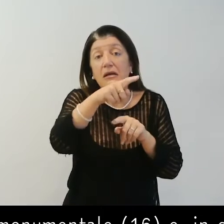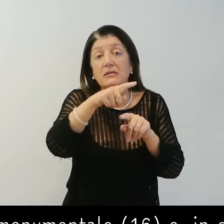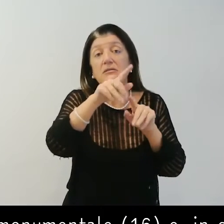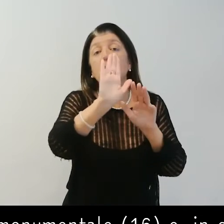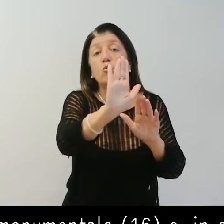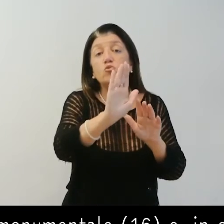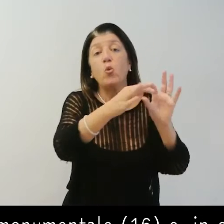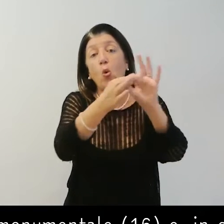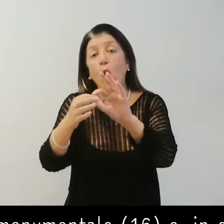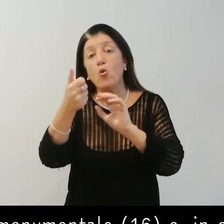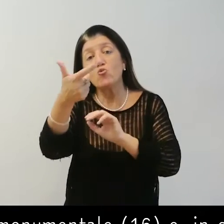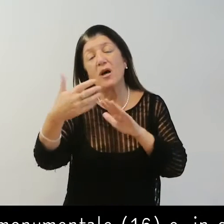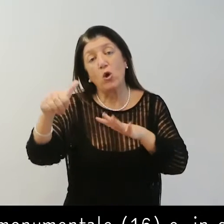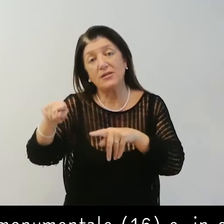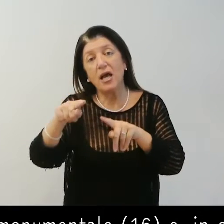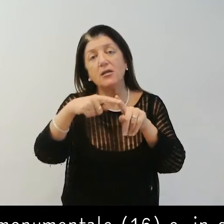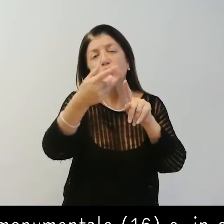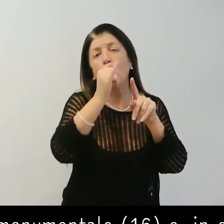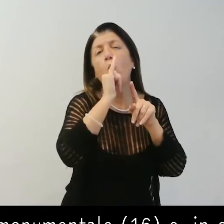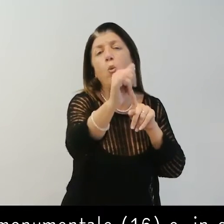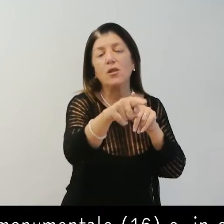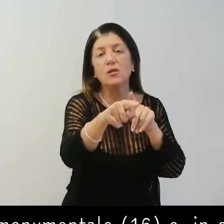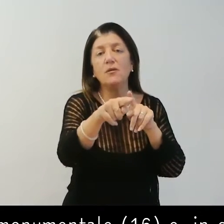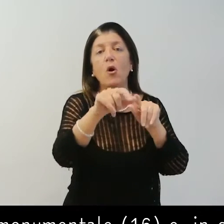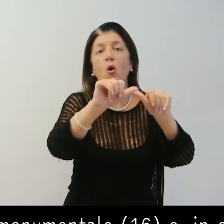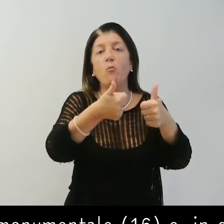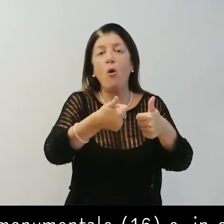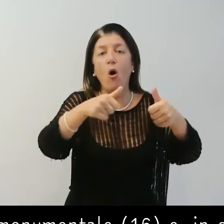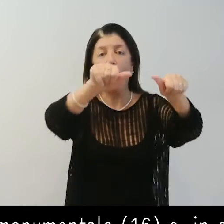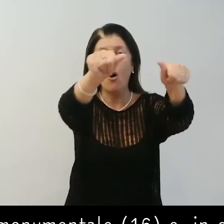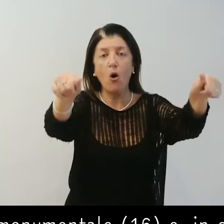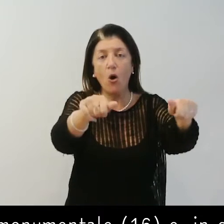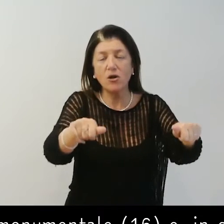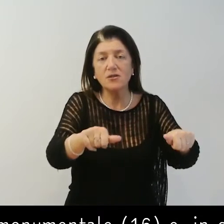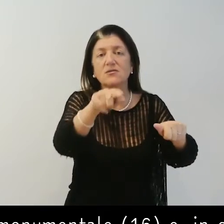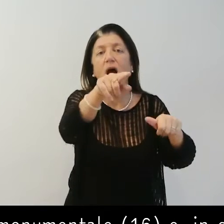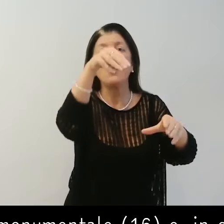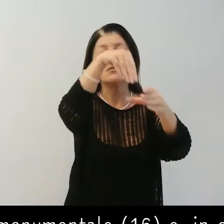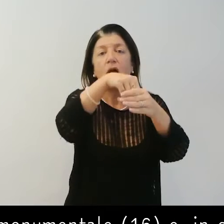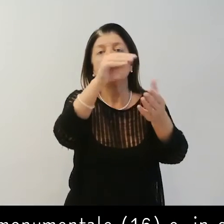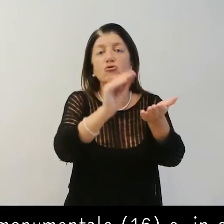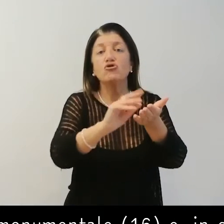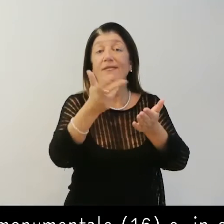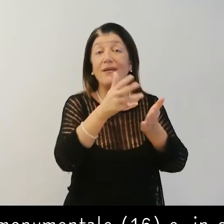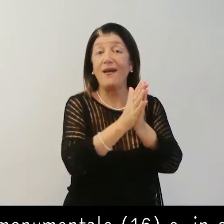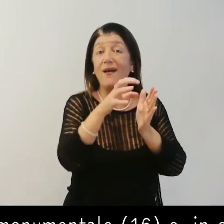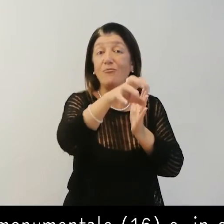monumentale numero 16 e in conclusione all'ambiente cruciforme che ospita